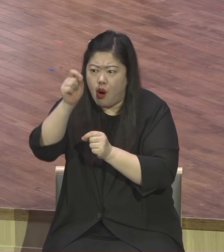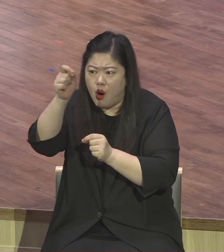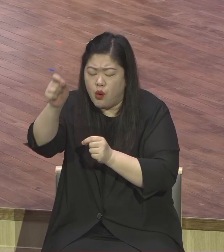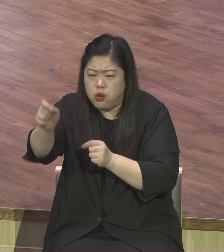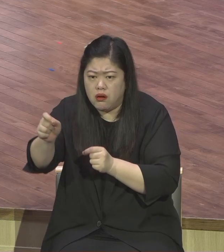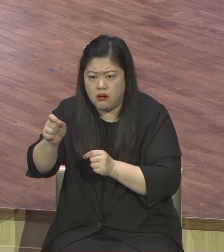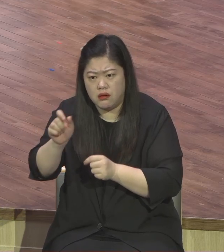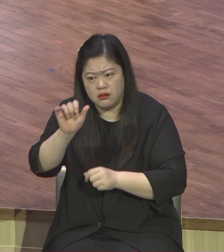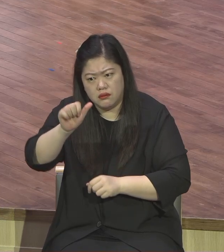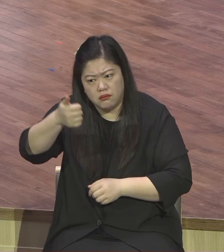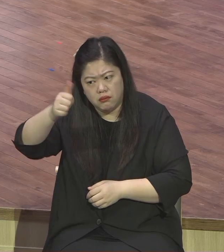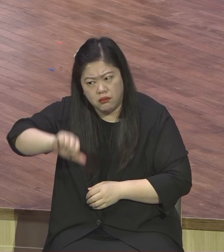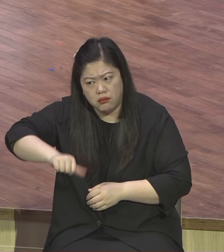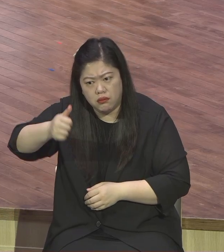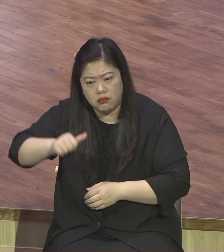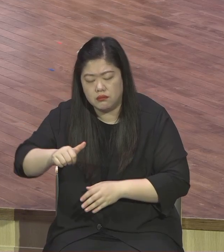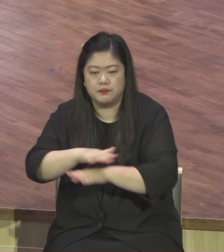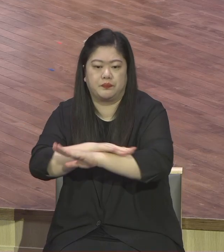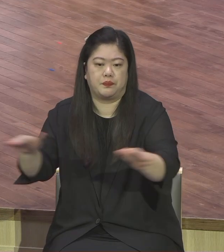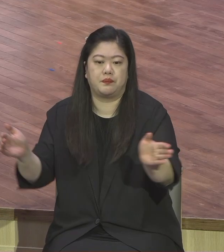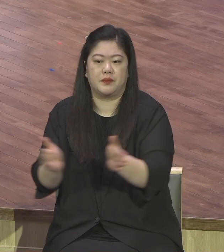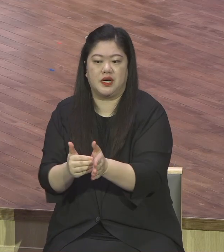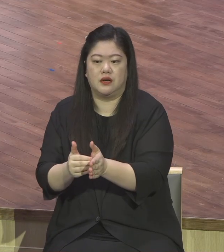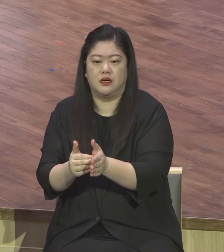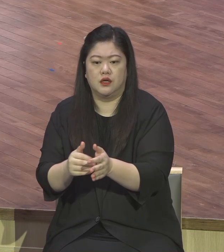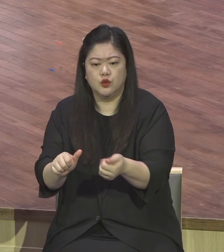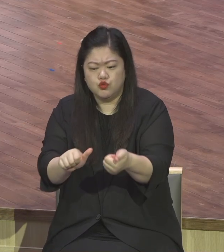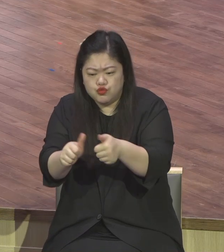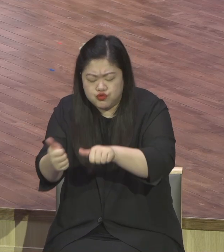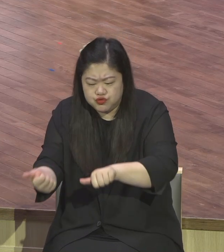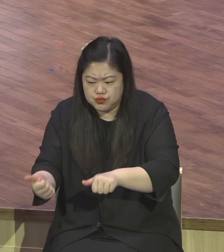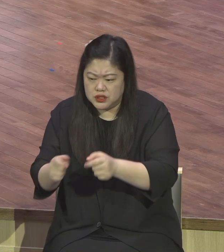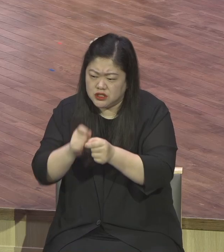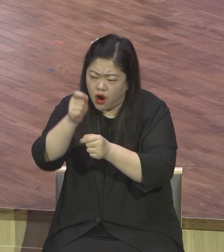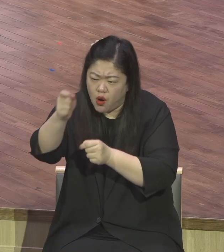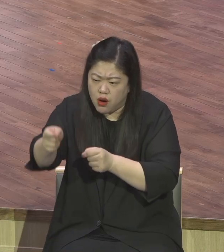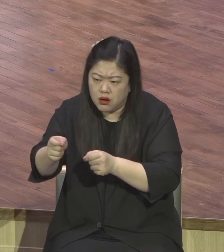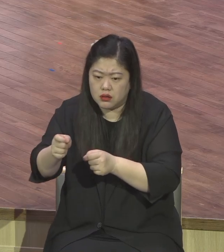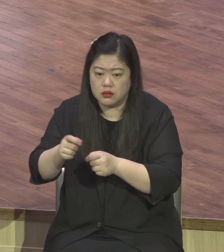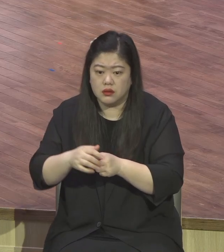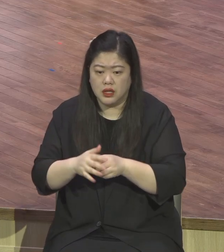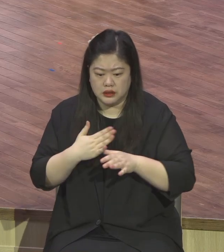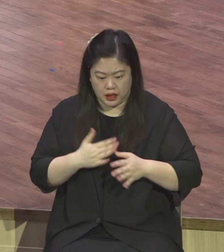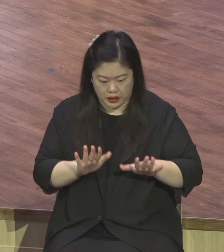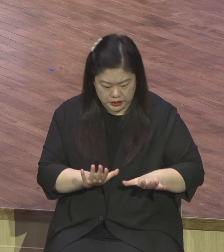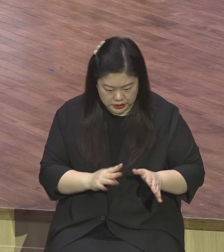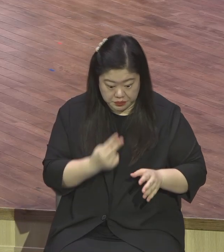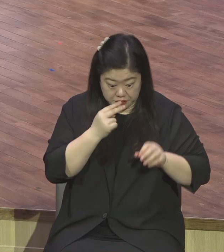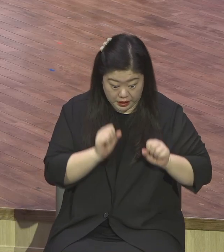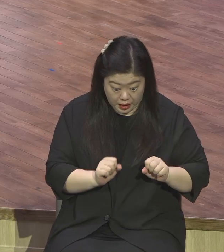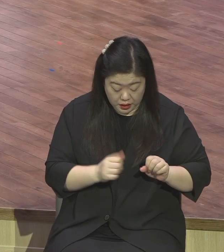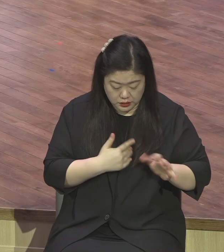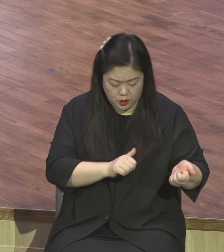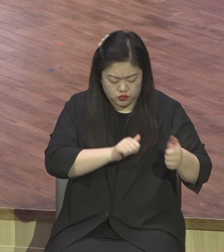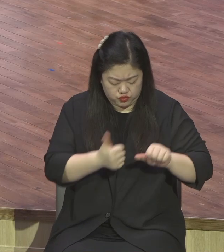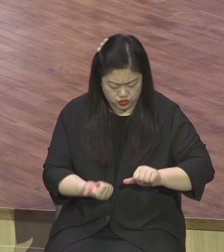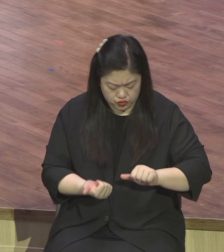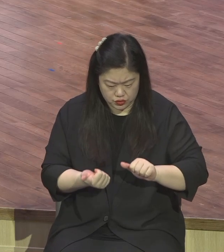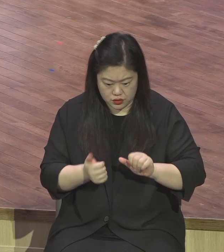영혼 문제, 죽음 문제가 해결되었다. 사후의 문제가 해결되었다라는 사실처럼